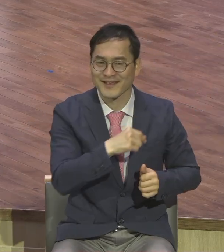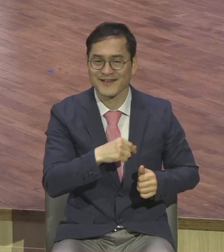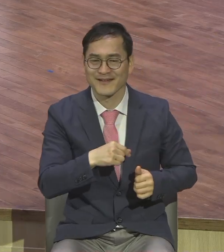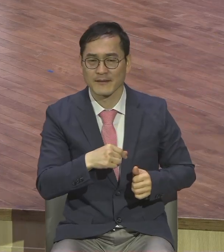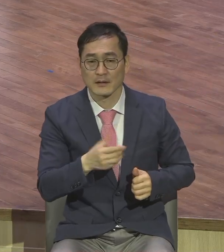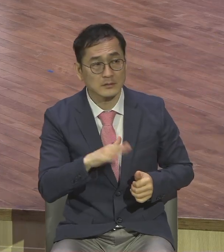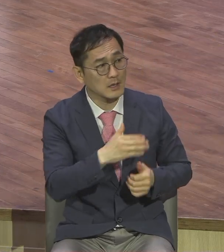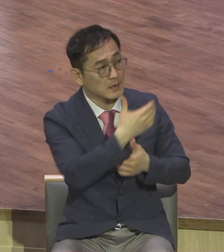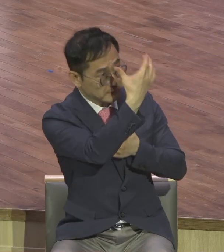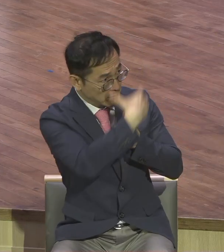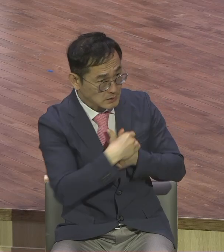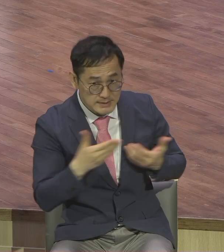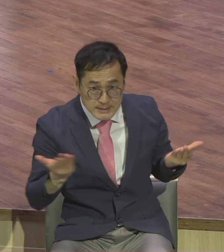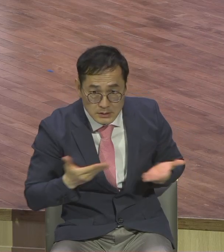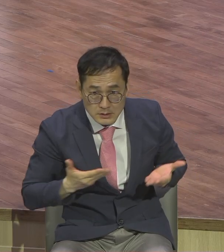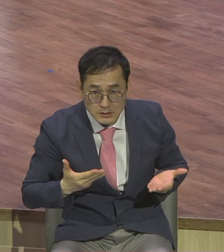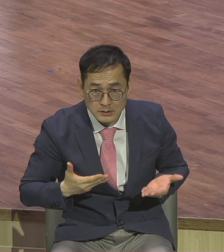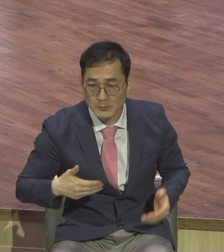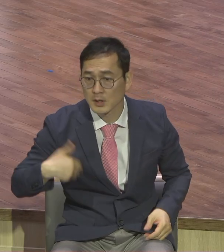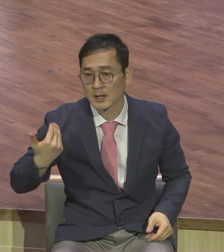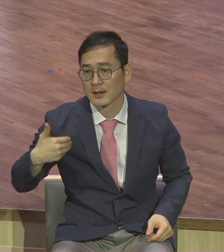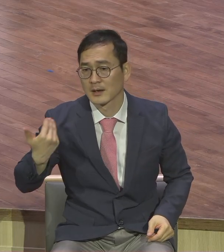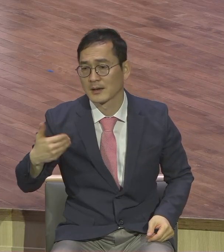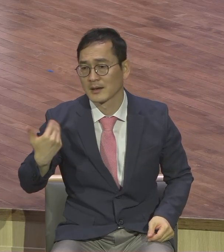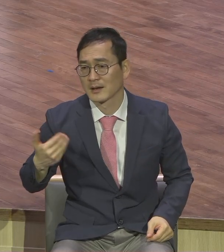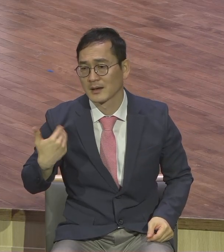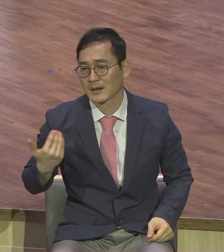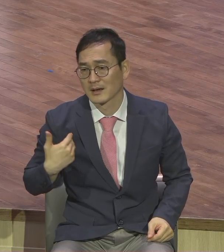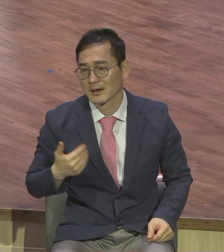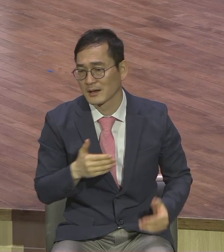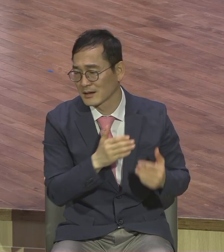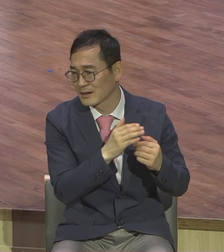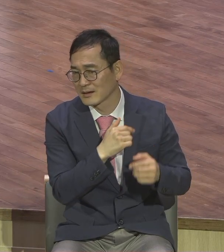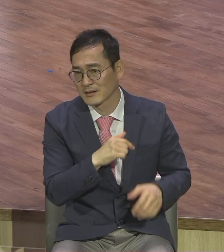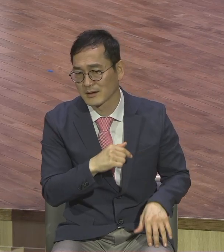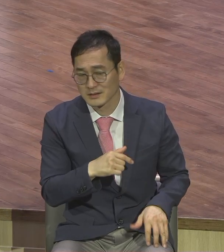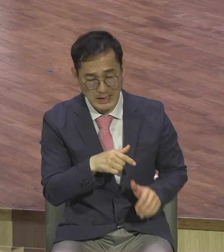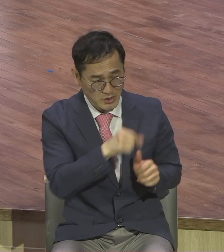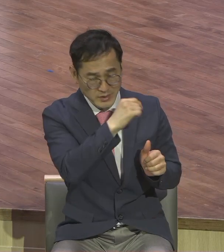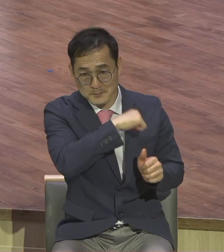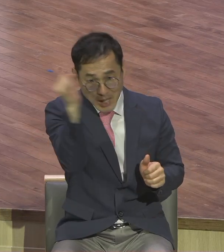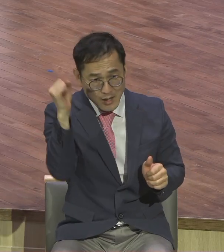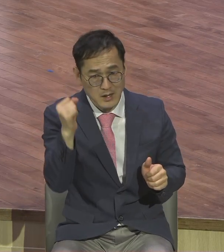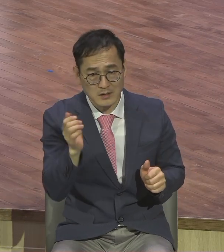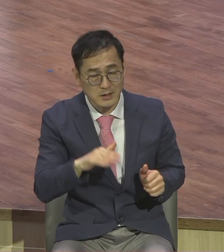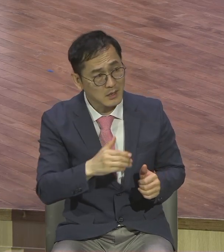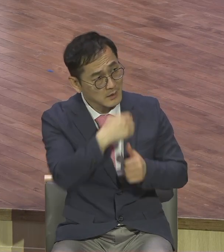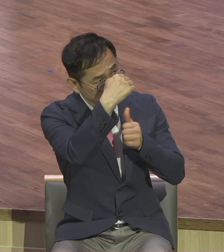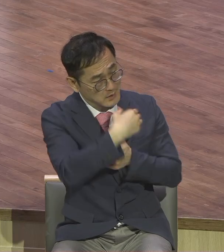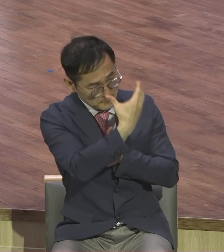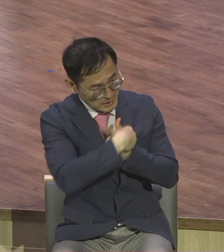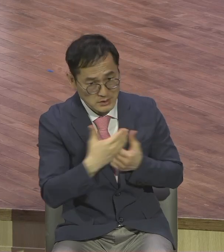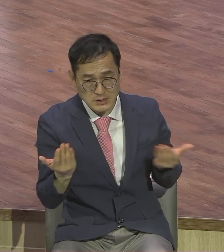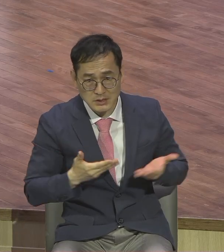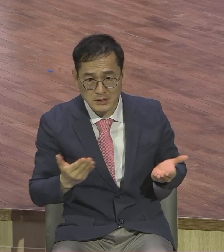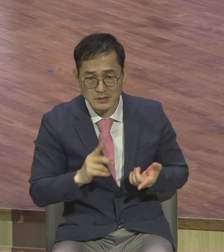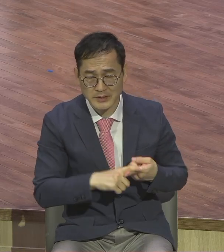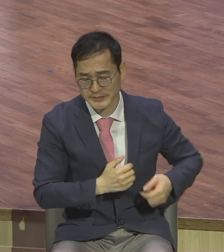놓치고 말았어요. 우리는 선택됐다는 그거 이외에 다른 거 전부 다 하나님이 어떻게 우리